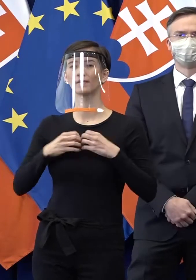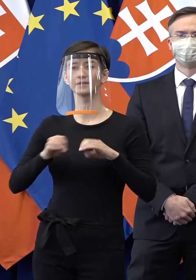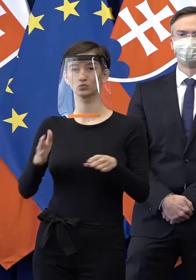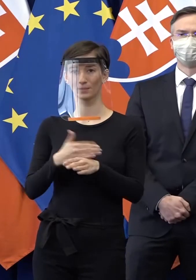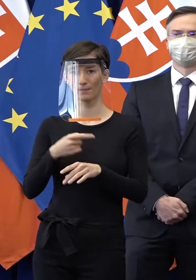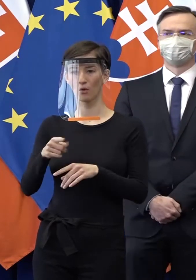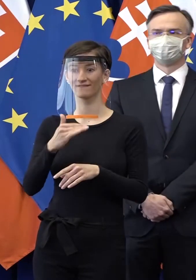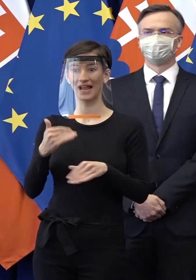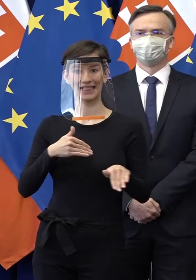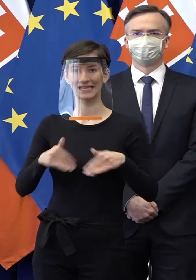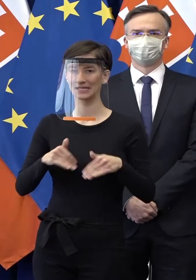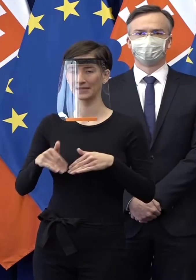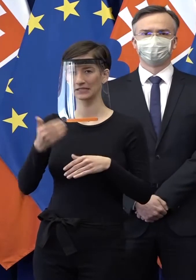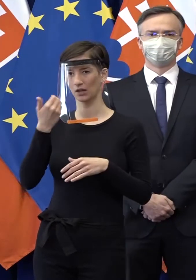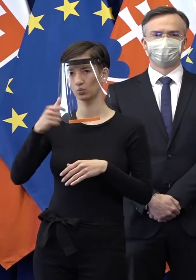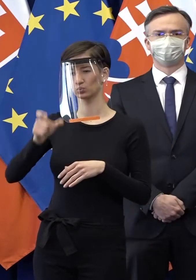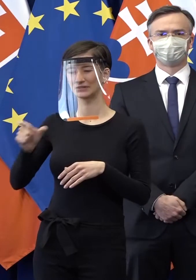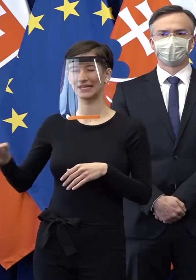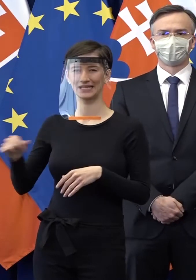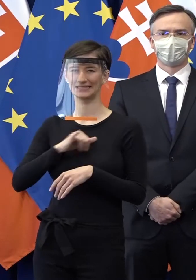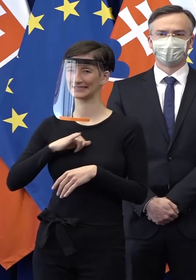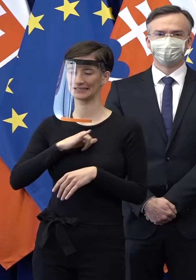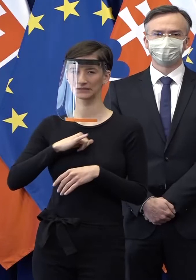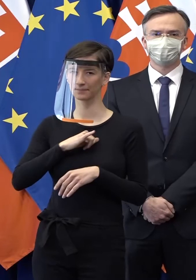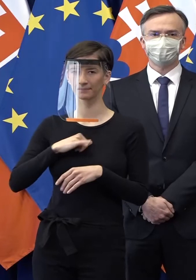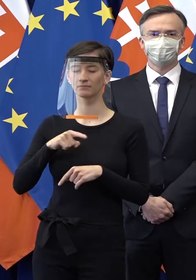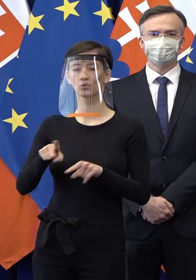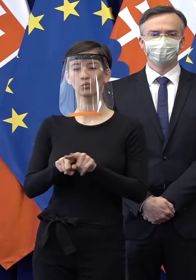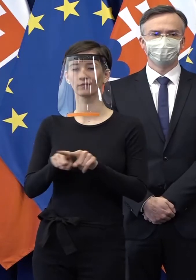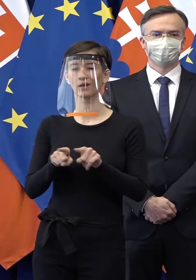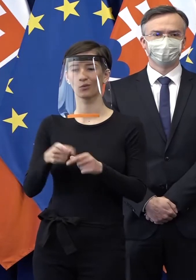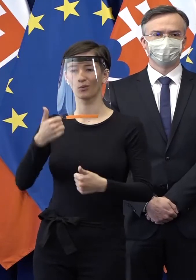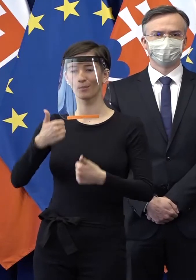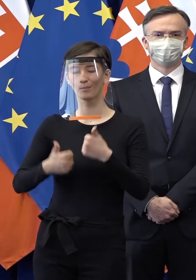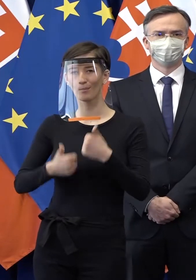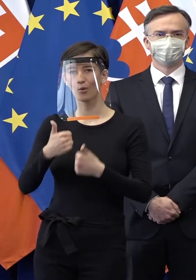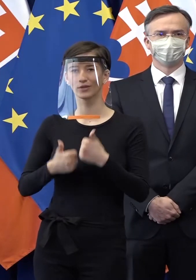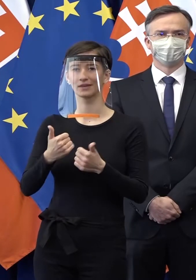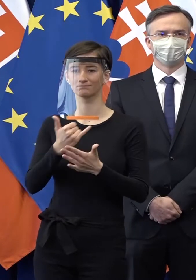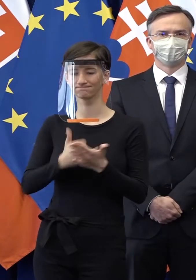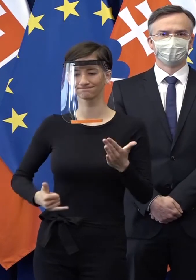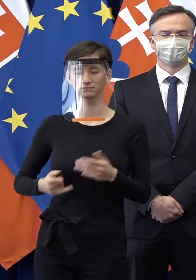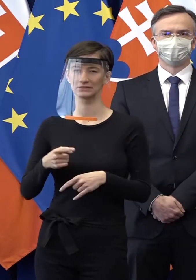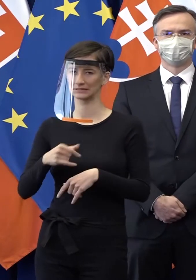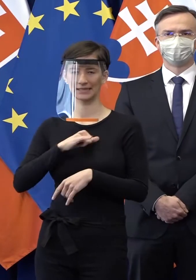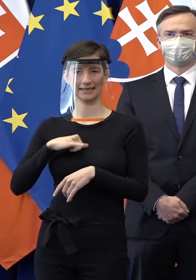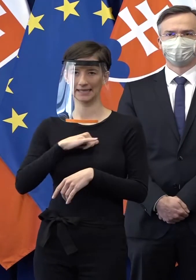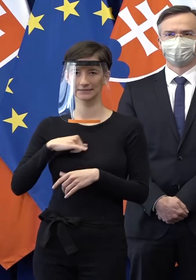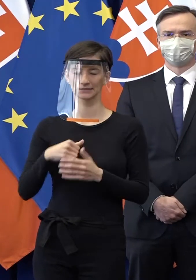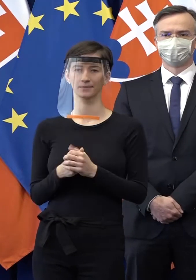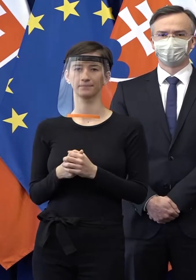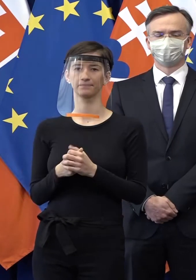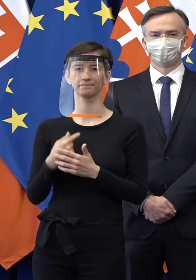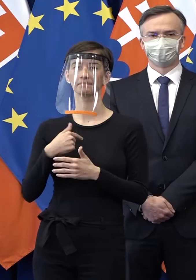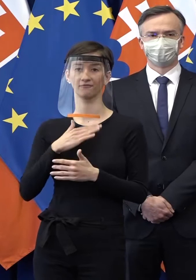čím menej podnikov išlo do konkurzu. tohto pohľadu to stretnutie bolo veľmi dôležité. Som rád, že som sa